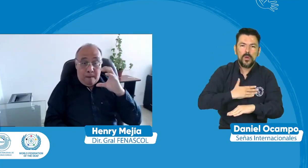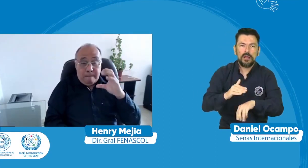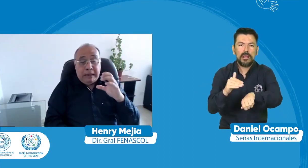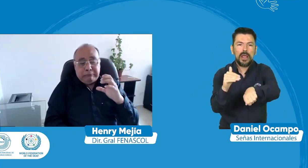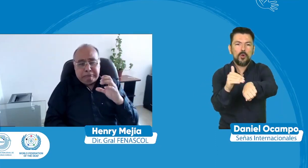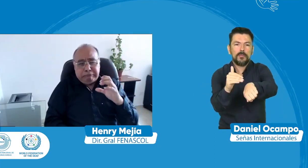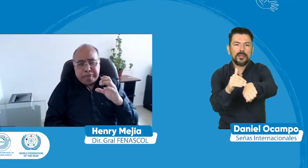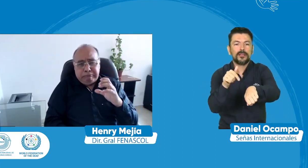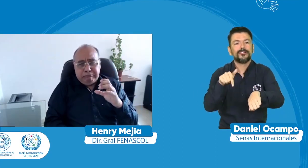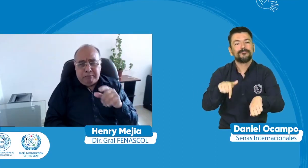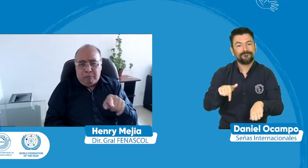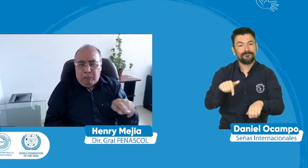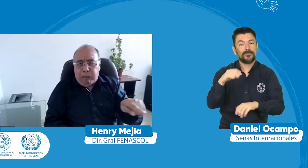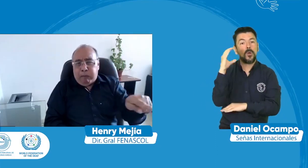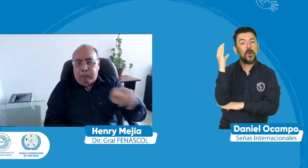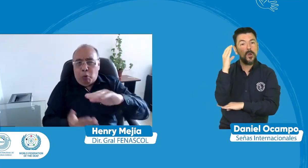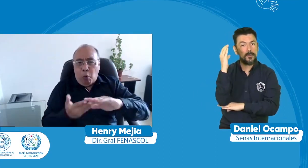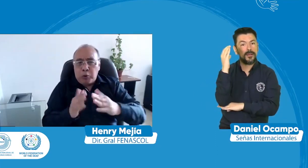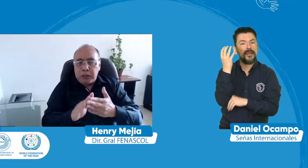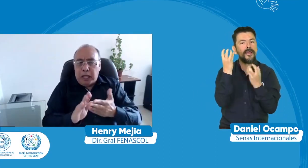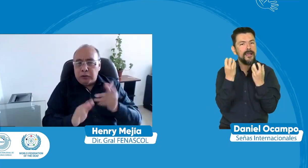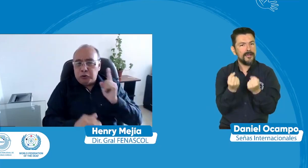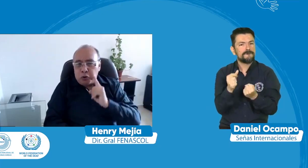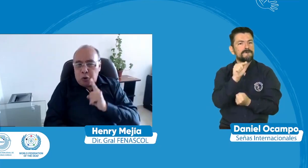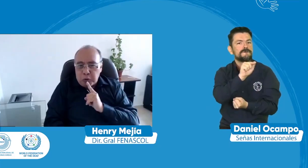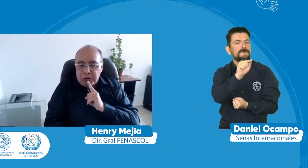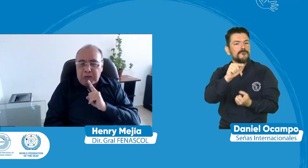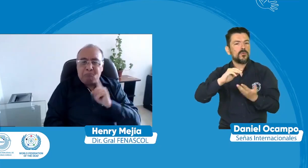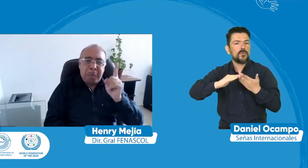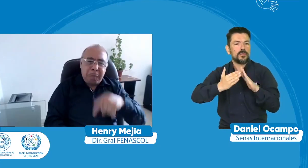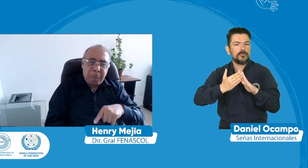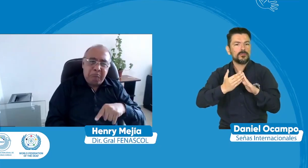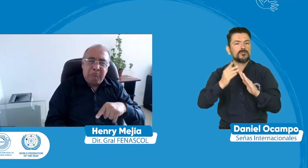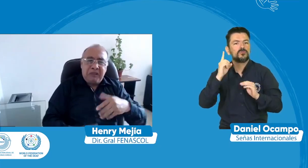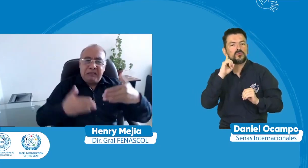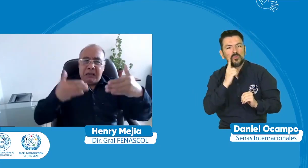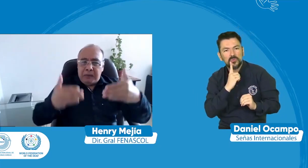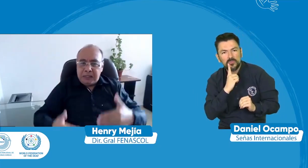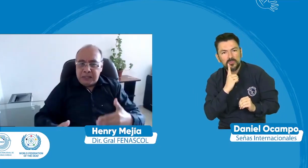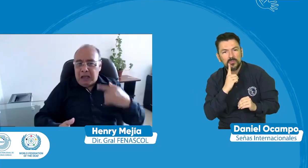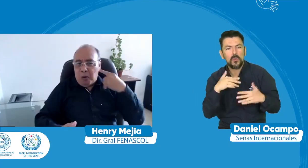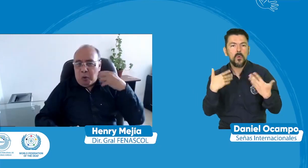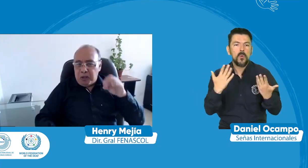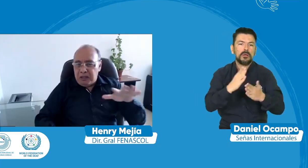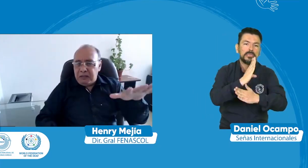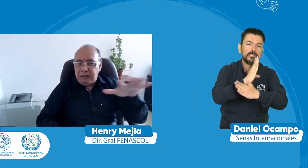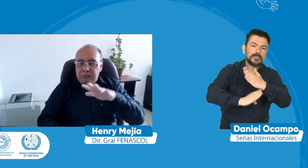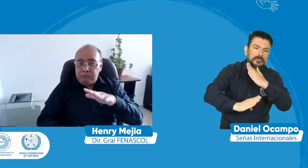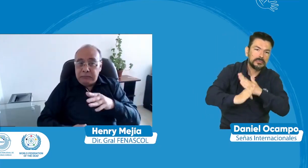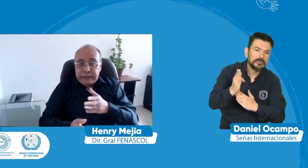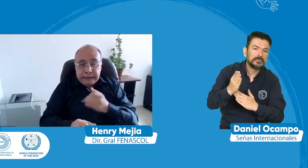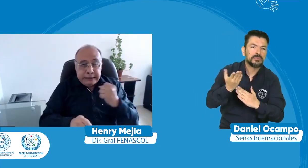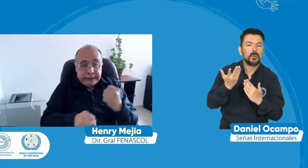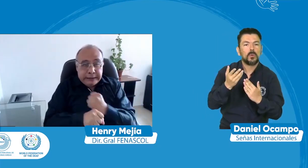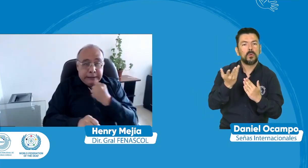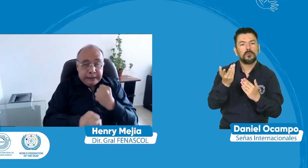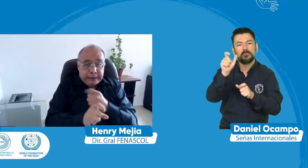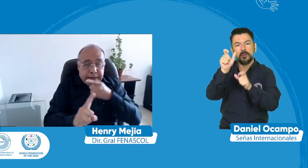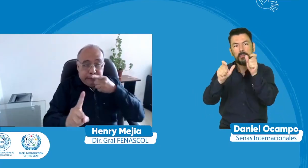para que bueno en Colombia la comunidad sorda las personas sordas también las personas